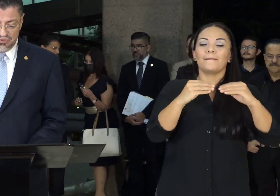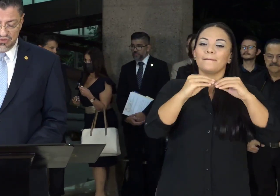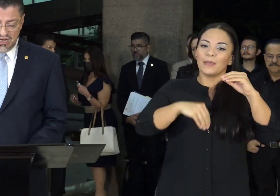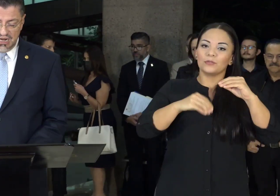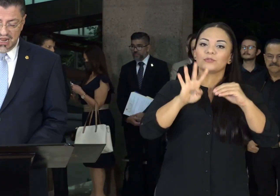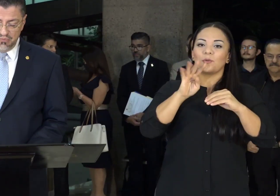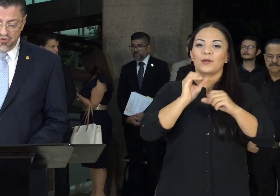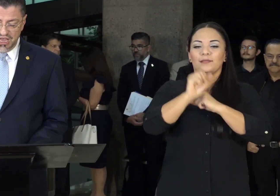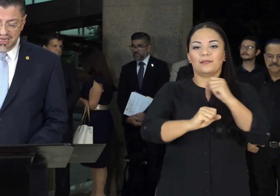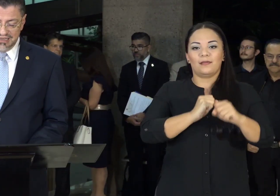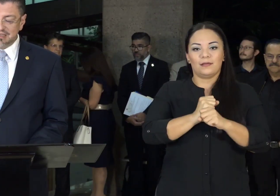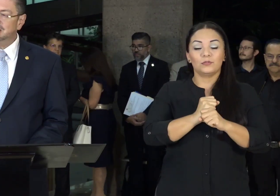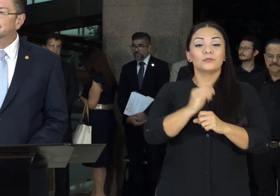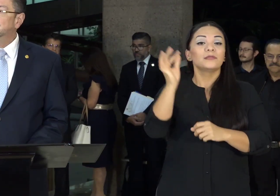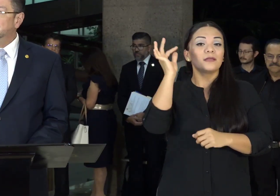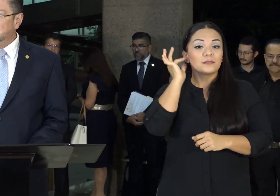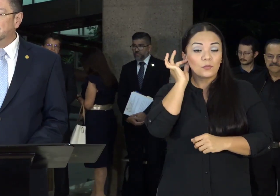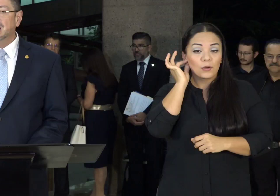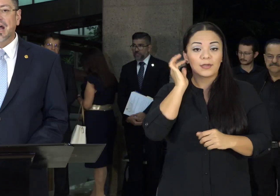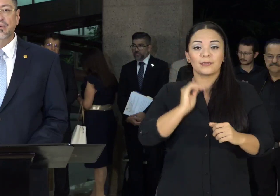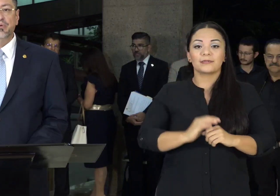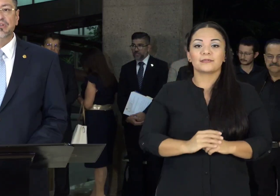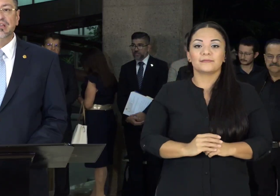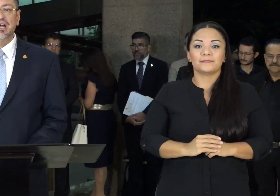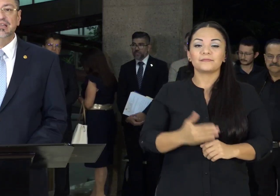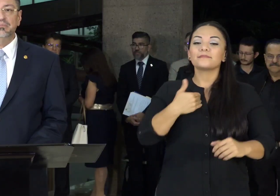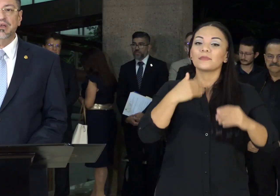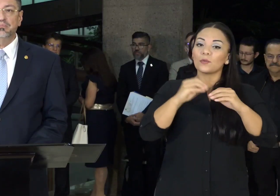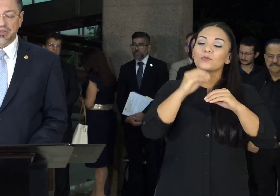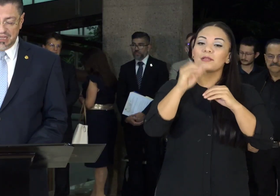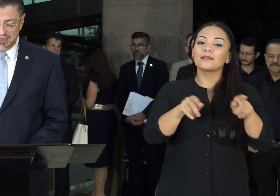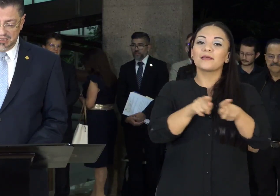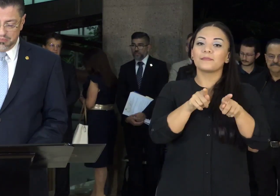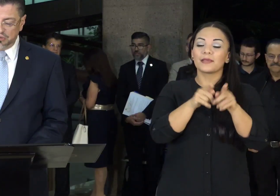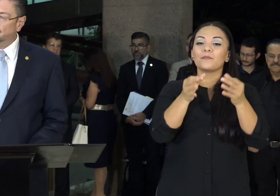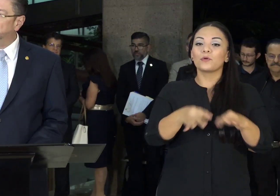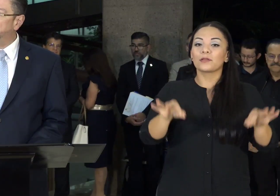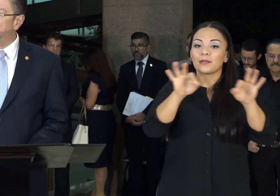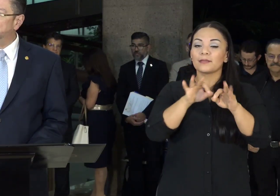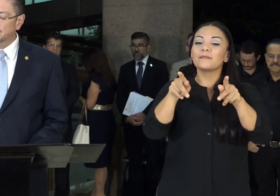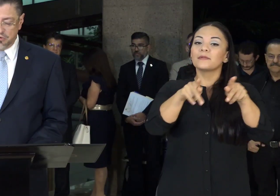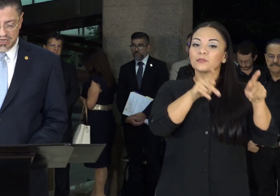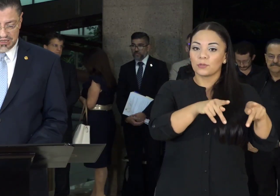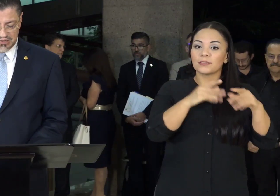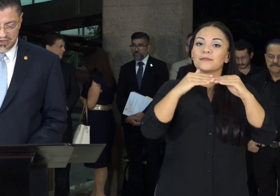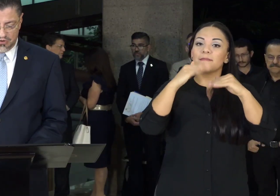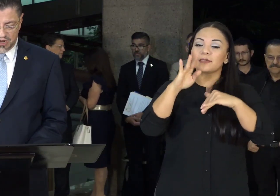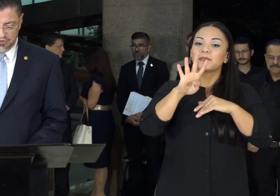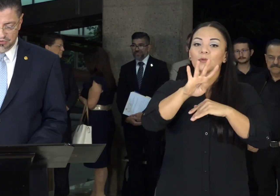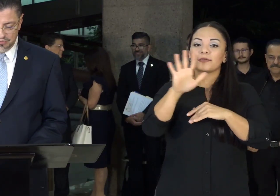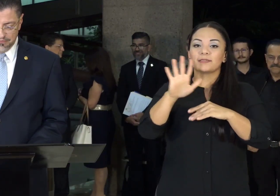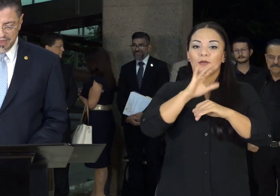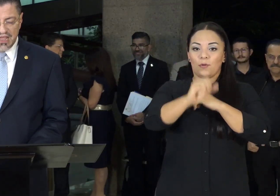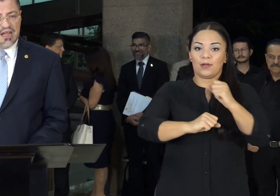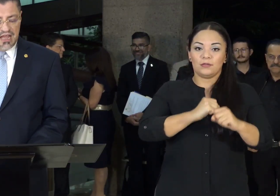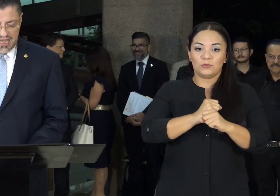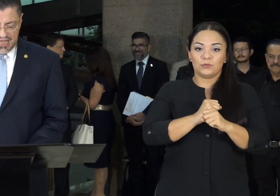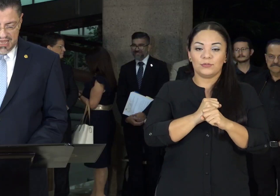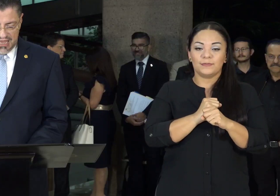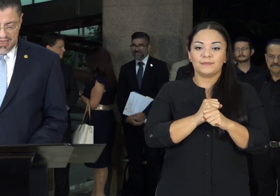años, las mujeres y hay un porcentaje también importante de personas mayores de 45 años.